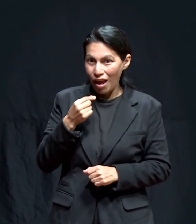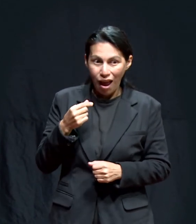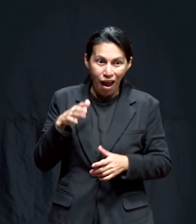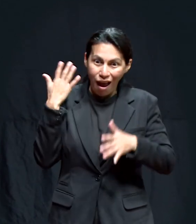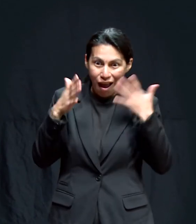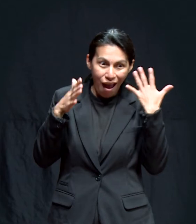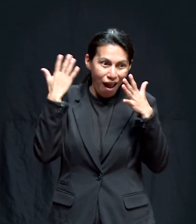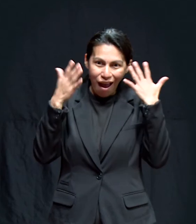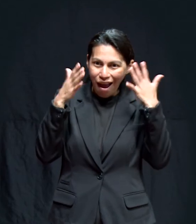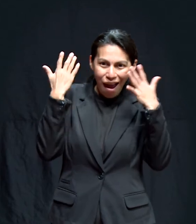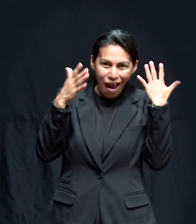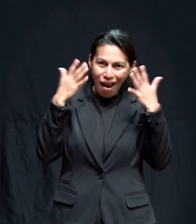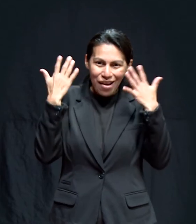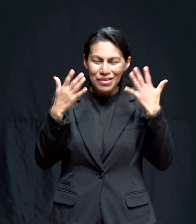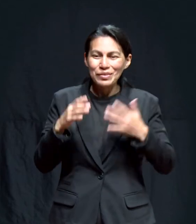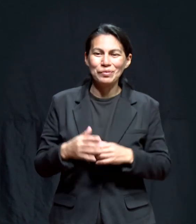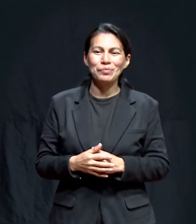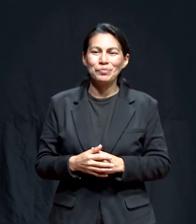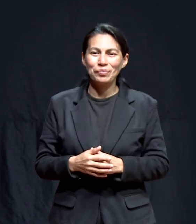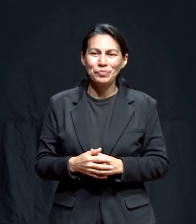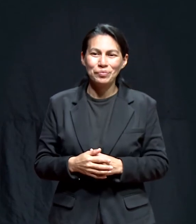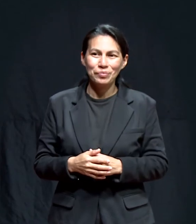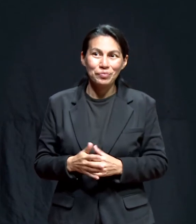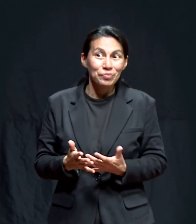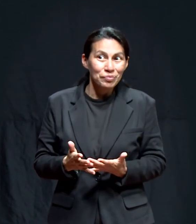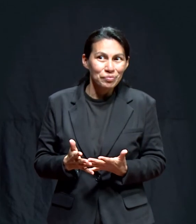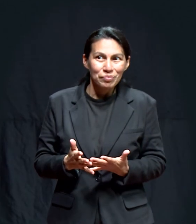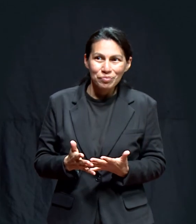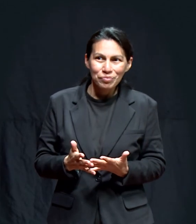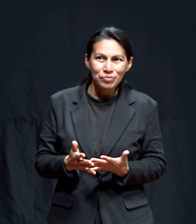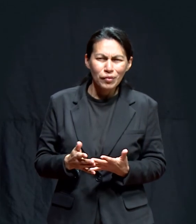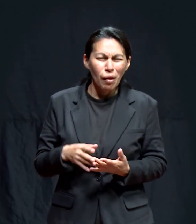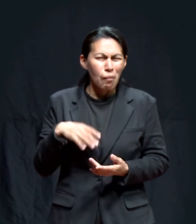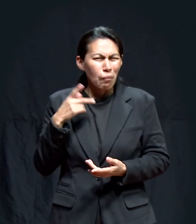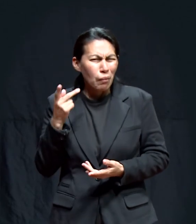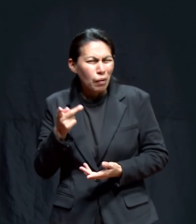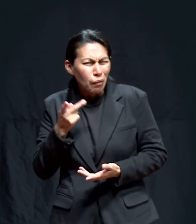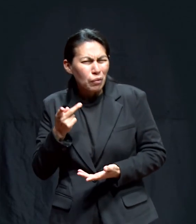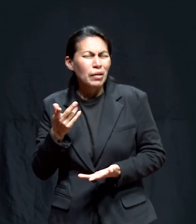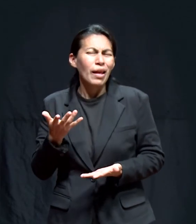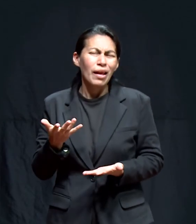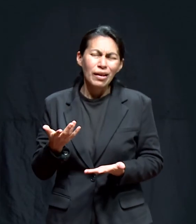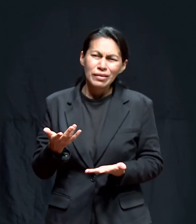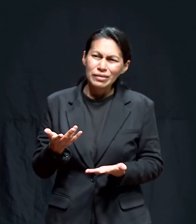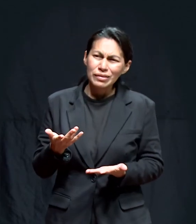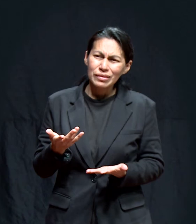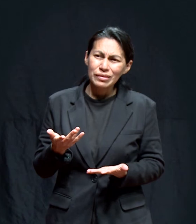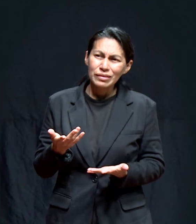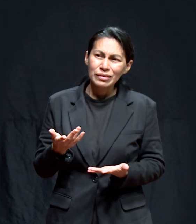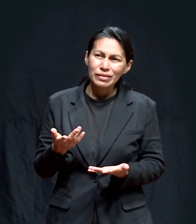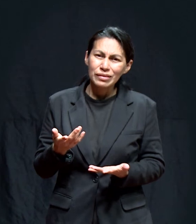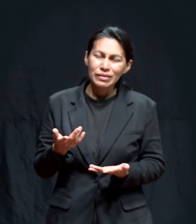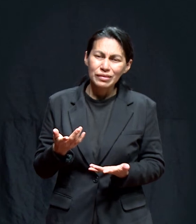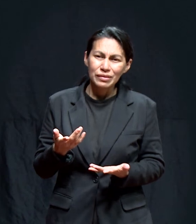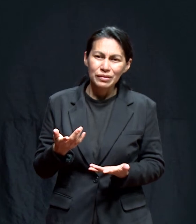fui una niña muy inquieta. Muy inquieta. Tal vez con muchos cuestionamientos.